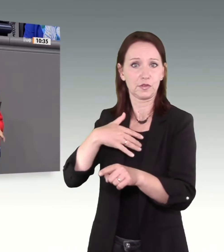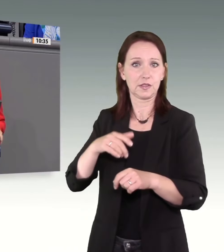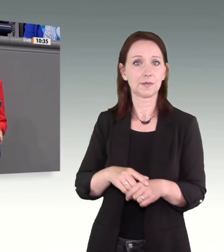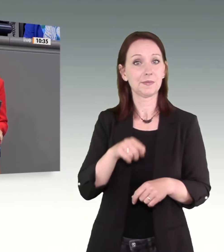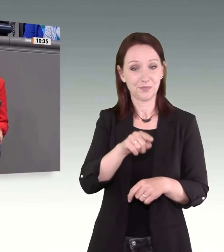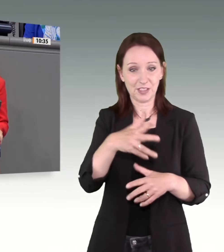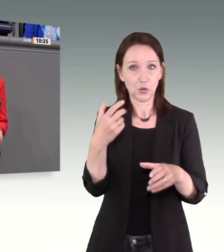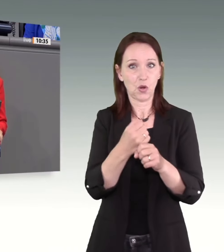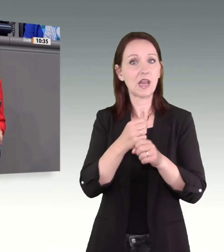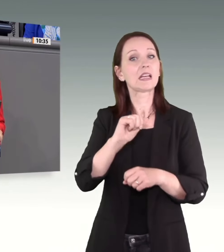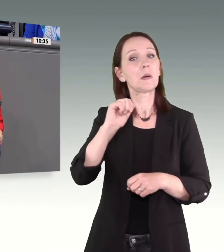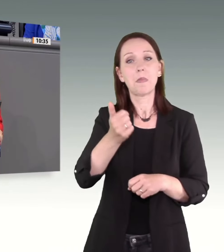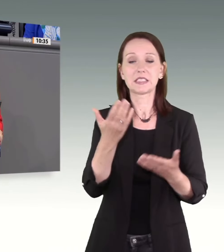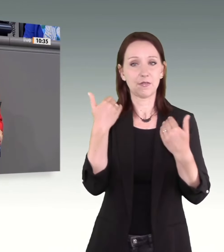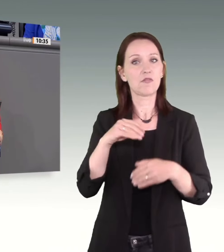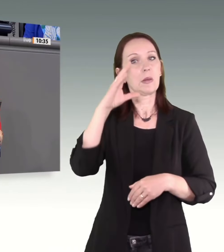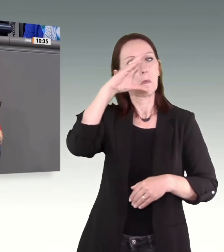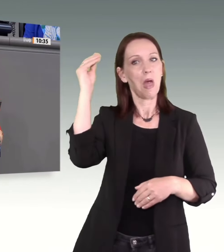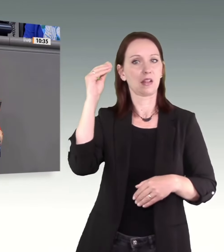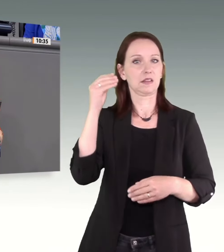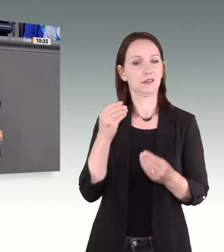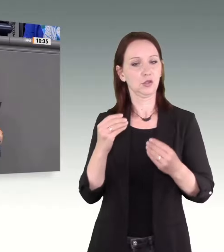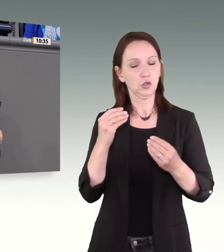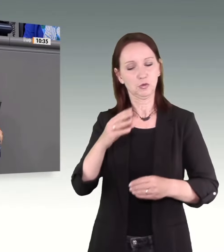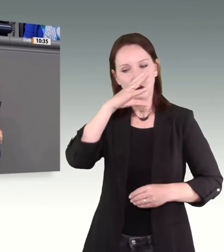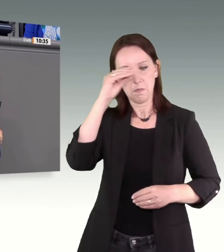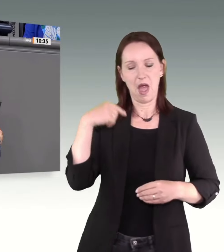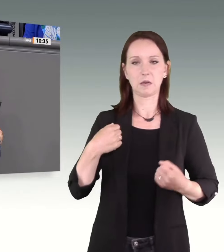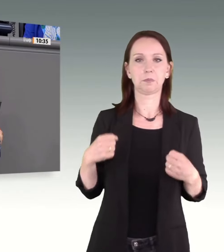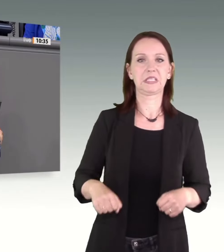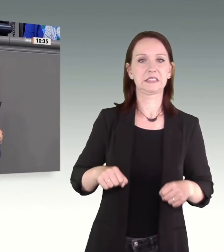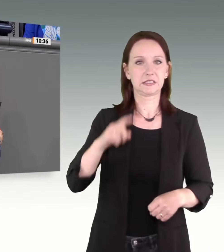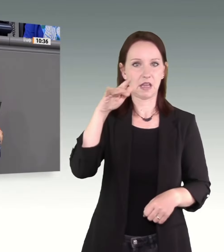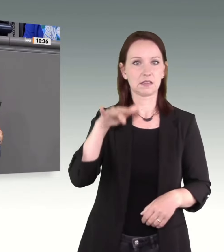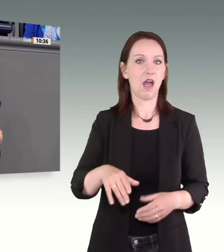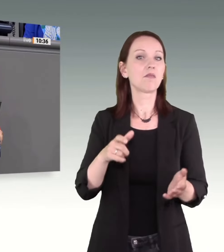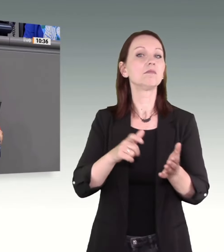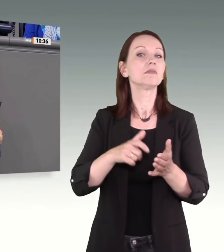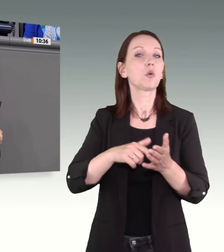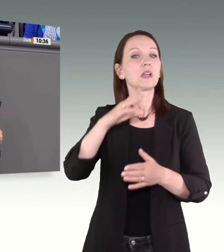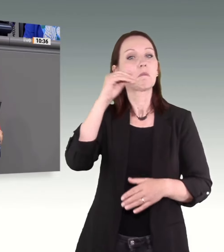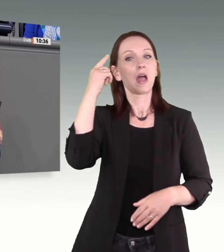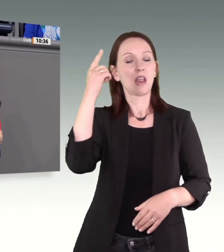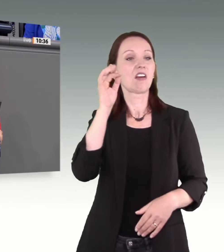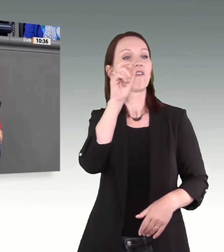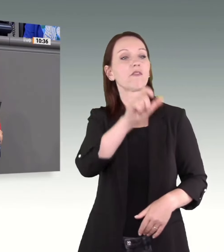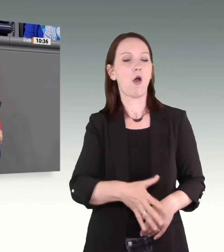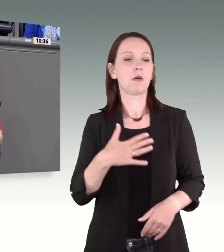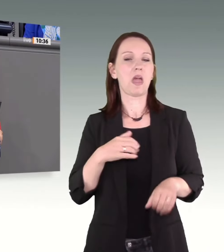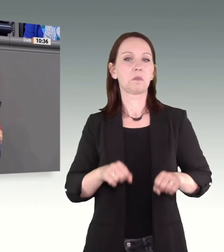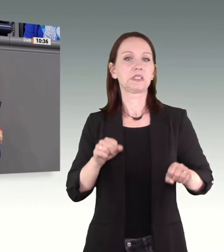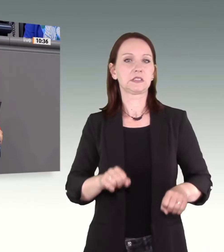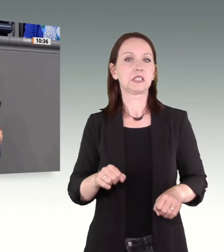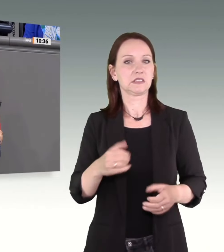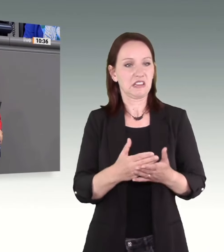patriarchalem Besitzdenken von Männern. Es wird Gewalt ausgeübt, weil der Mann der Auffassung ist, dass ihm die Frau gehört, dass er über sie